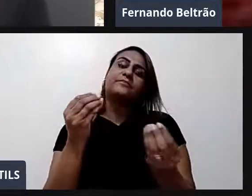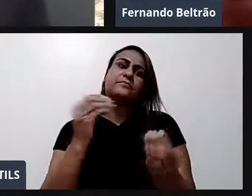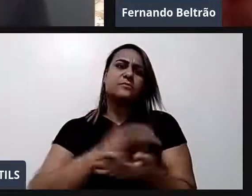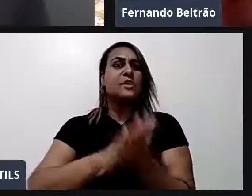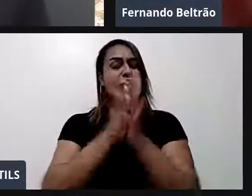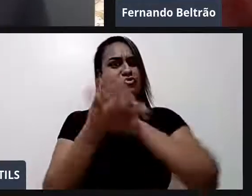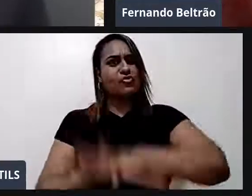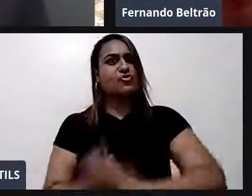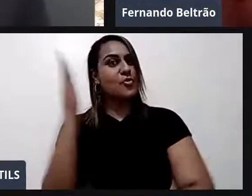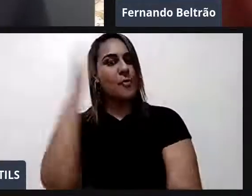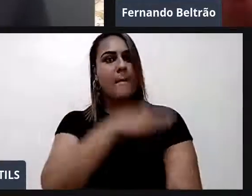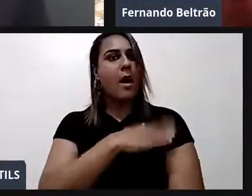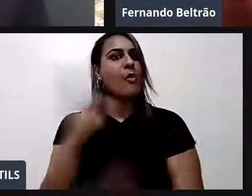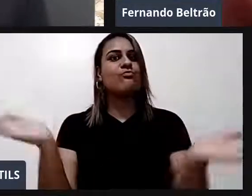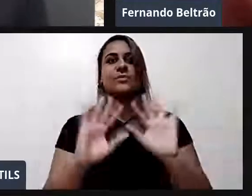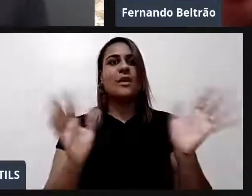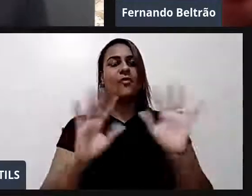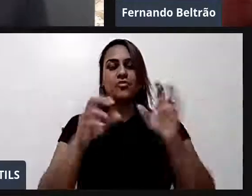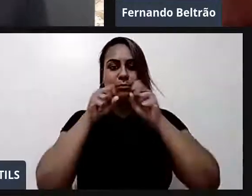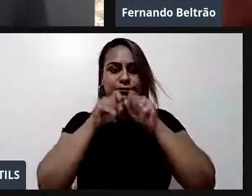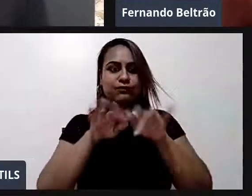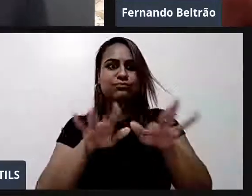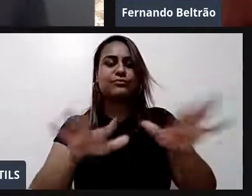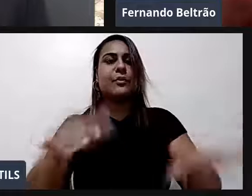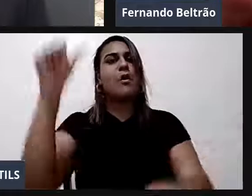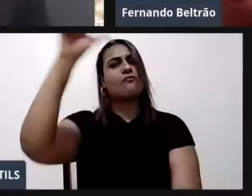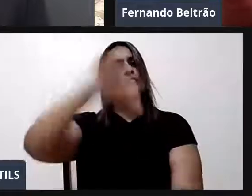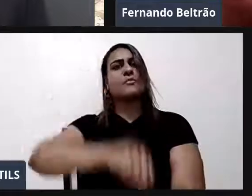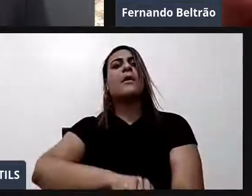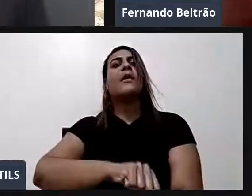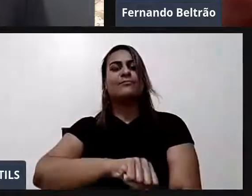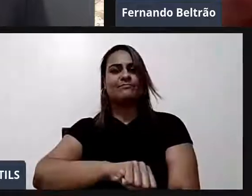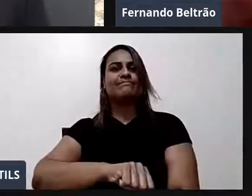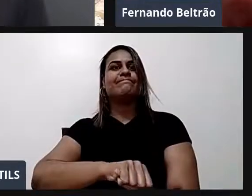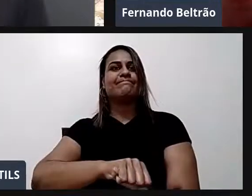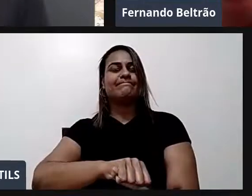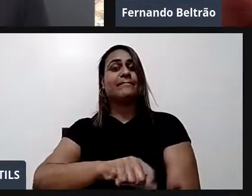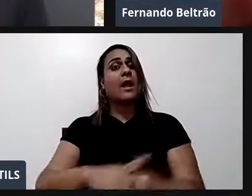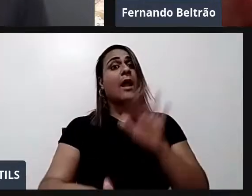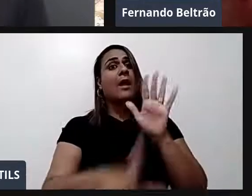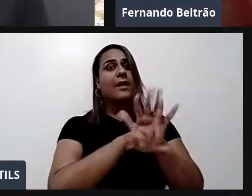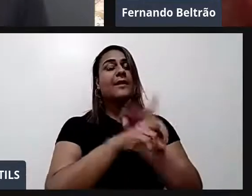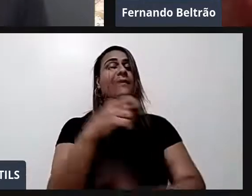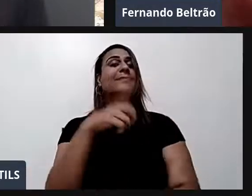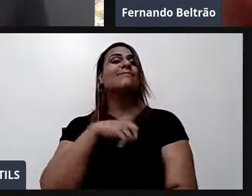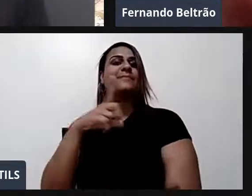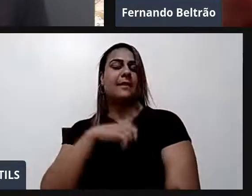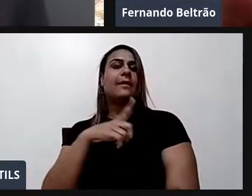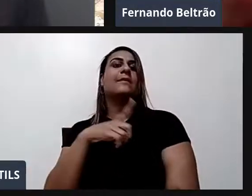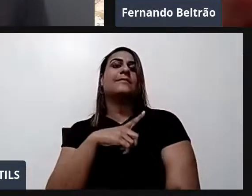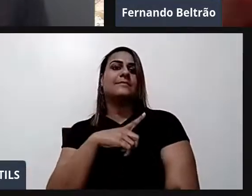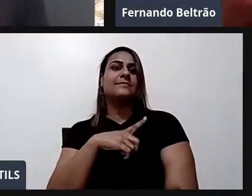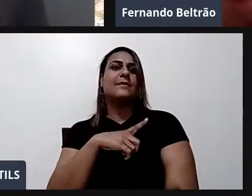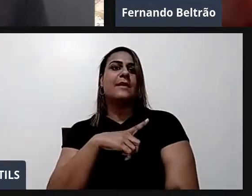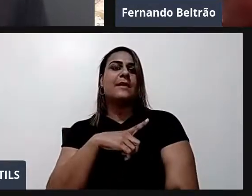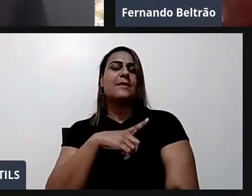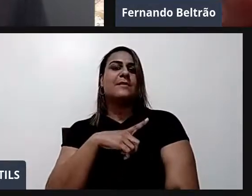Não. Não. Para isso existe a lei. Mas a lei não é para acabar com o mal. É para impedir que ele trabalhe.